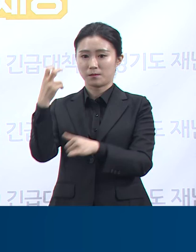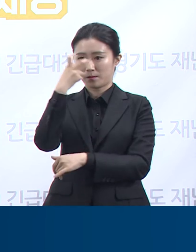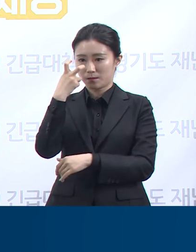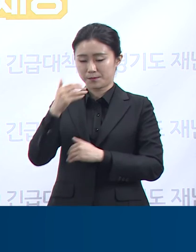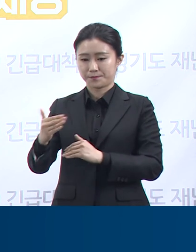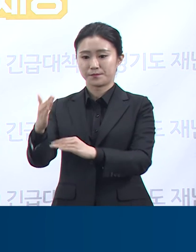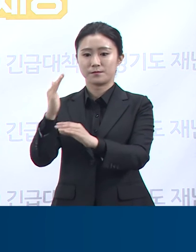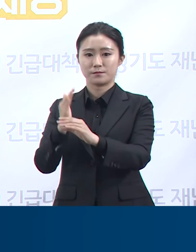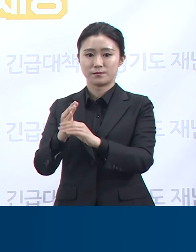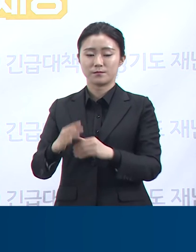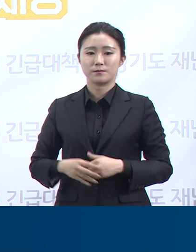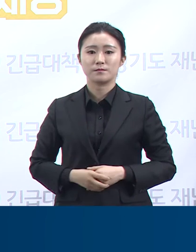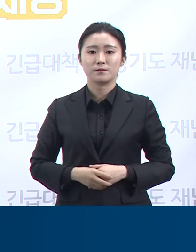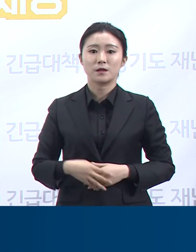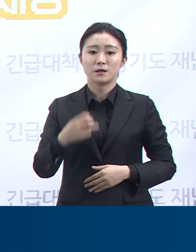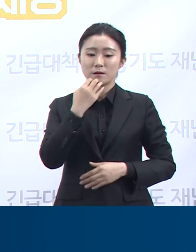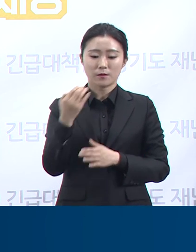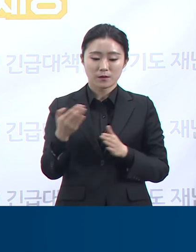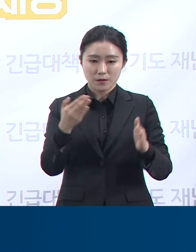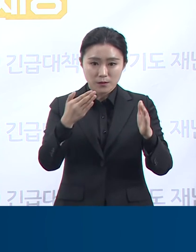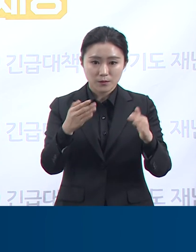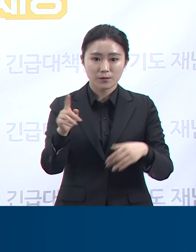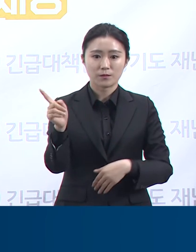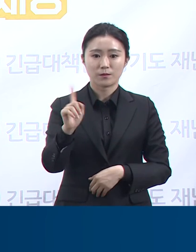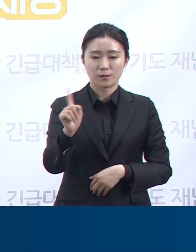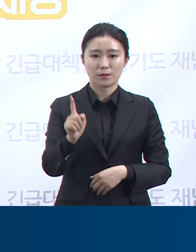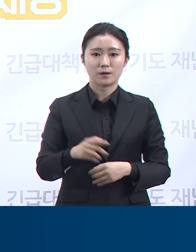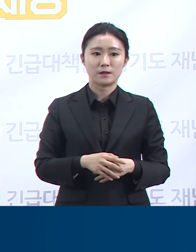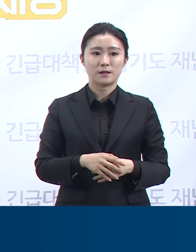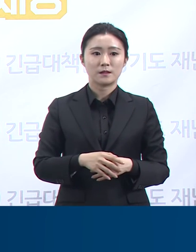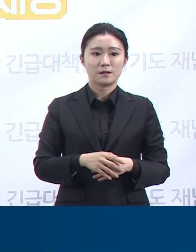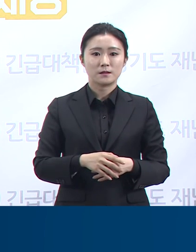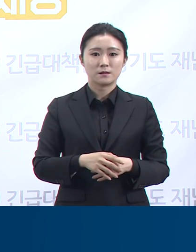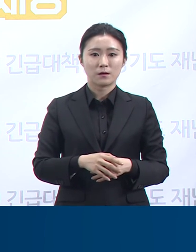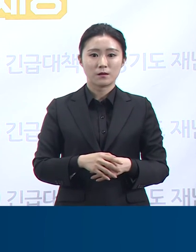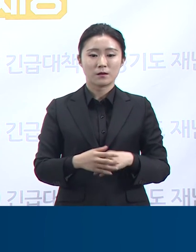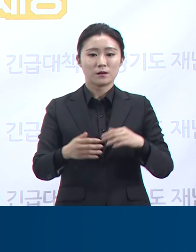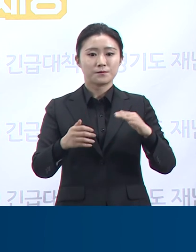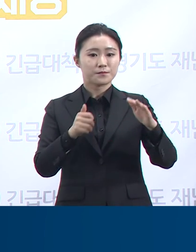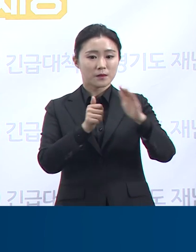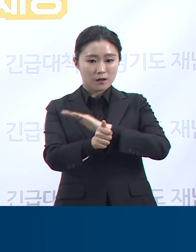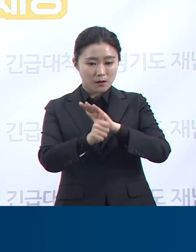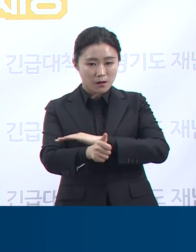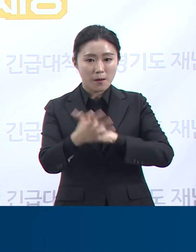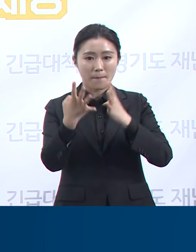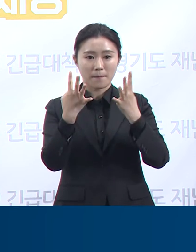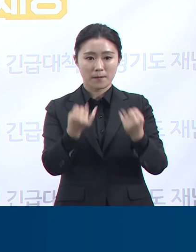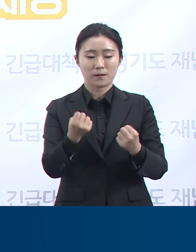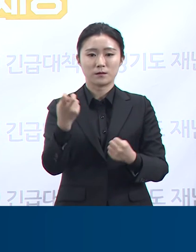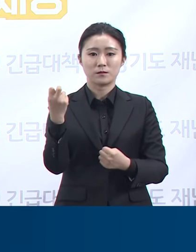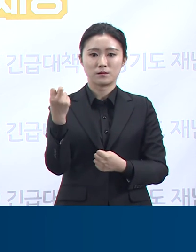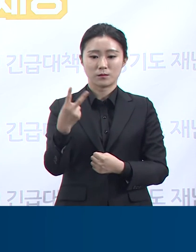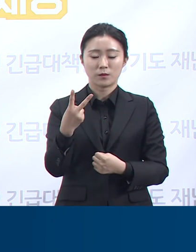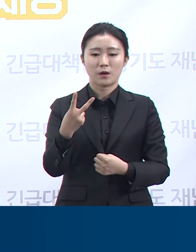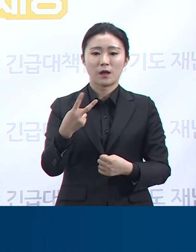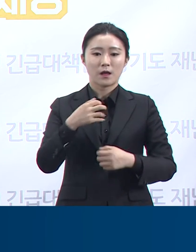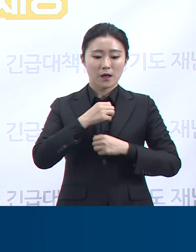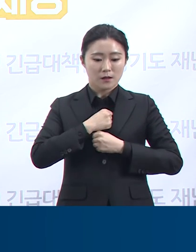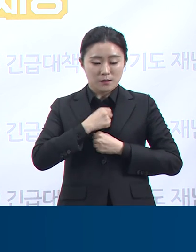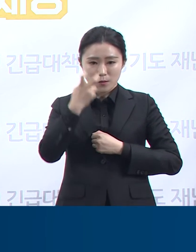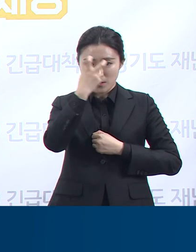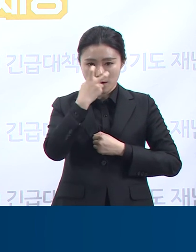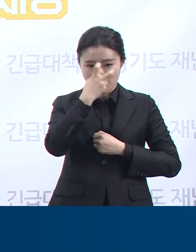경기도는 이용자가 많고 안전관리가 취약한 업종 및 다중이용시설에 대하여 금일 오후 3시부터